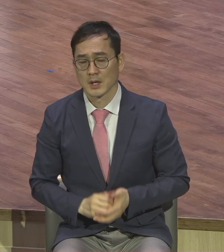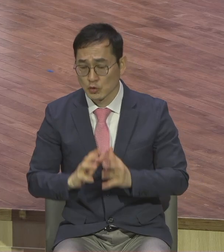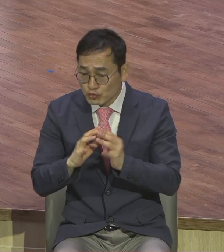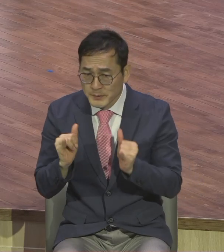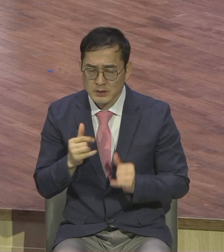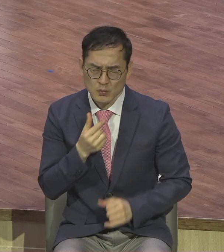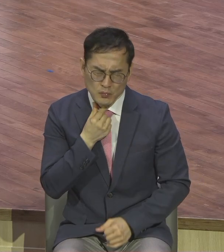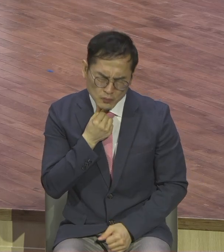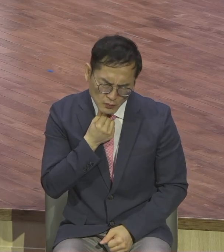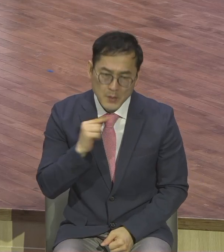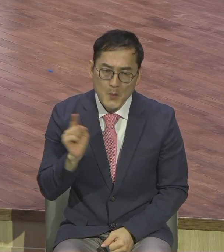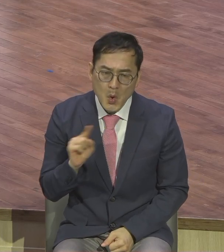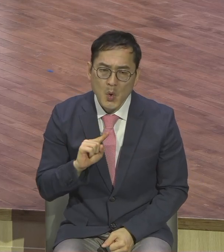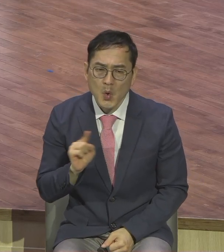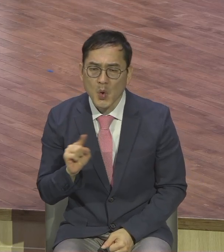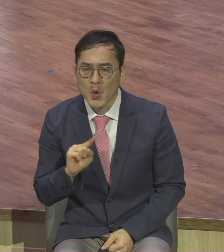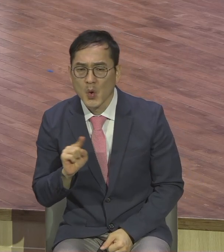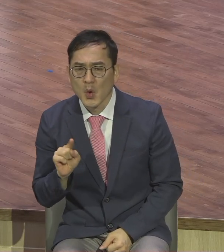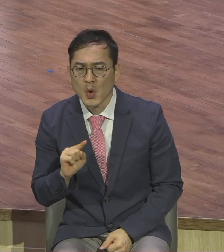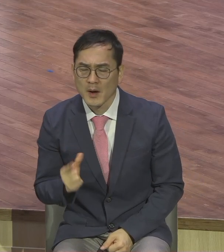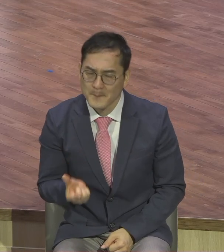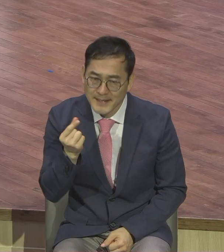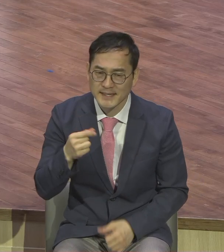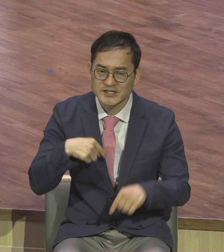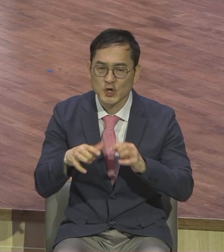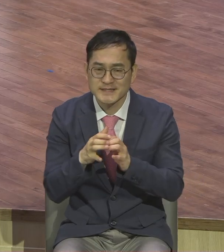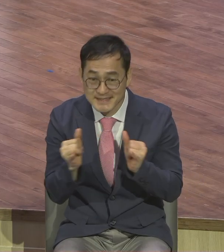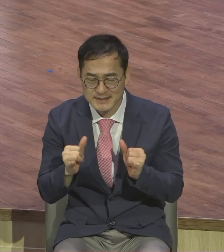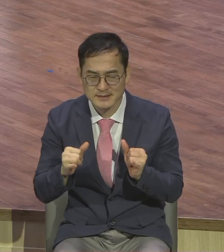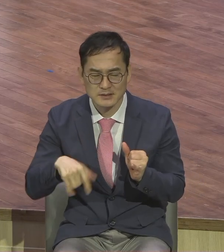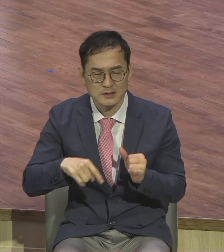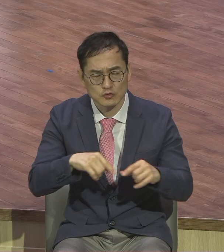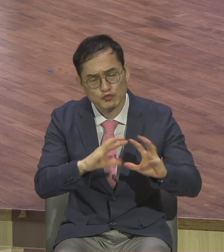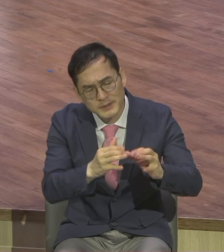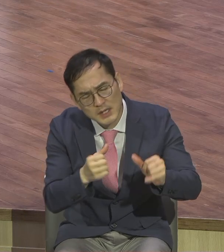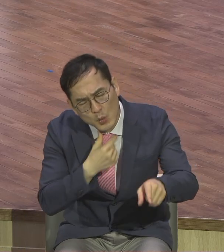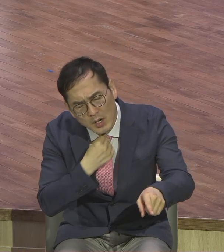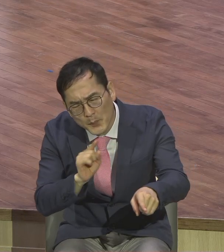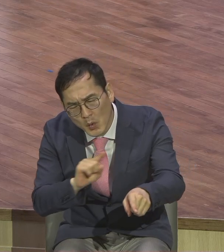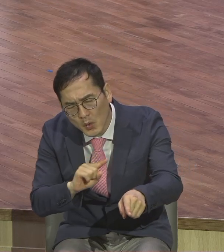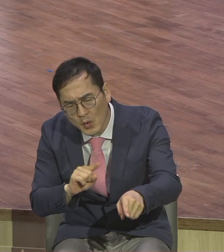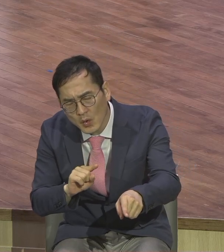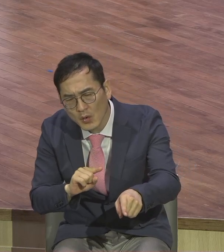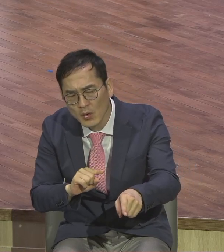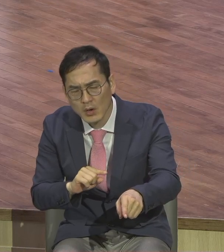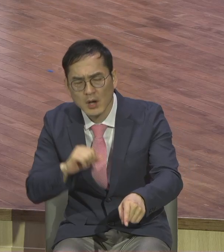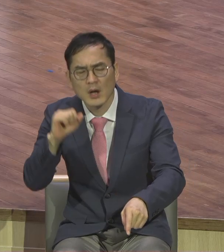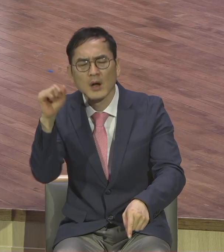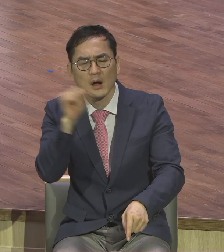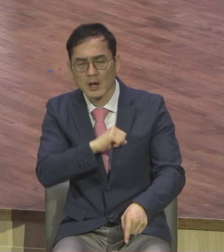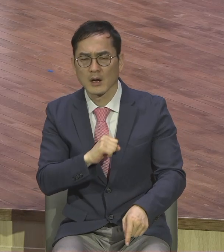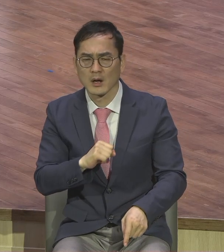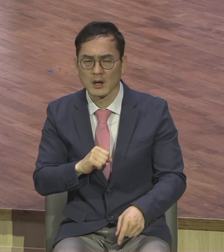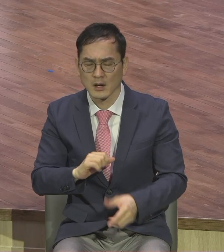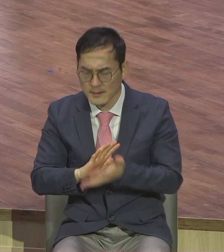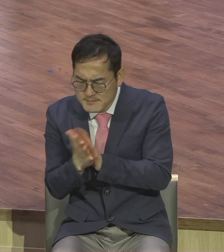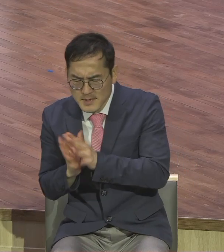빨리 눈치를 채야 돼요. 정치권에서는 그래도 마찬가지입니다. 교회가 엄청난 변화가 지금 일어나지